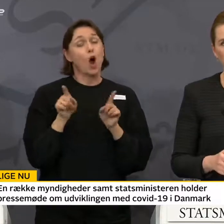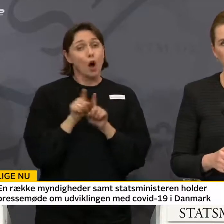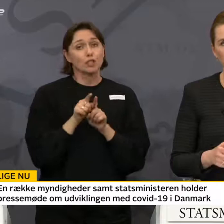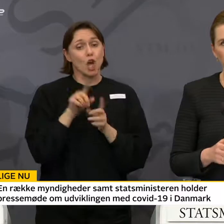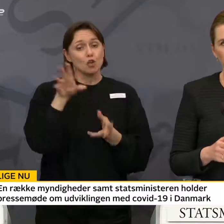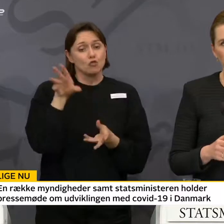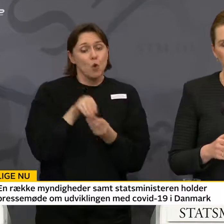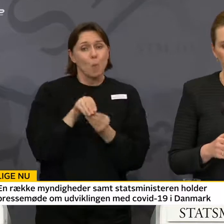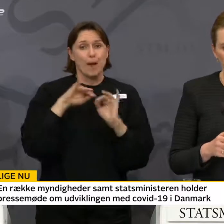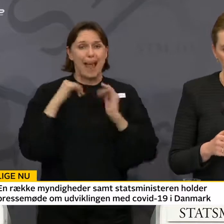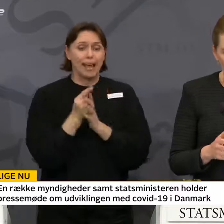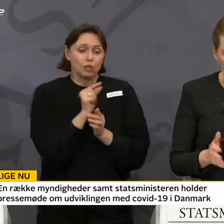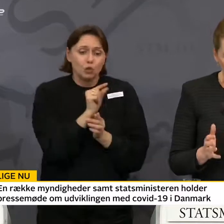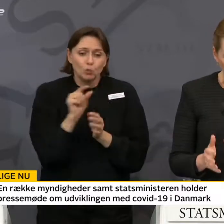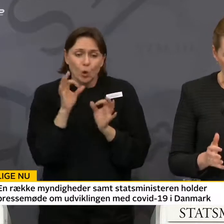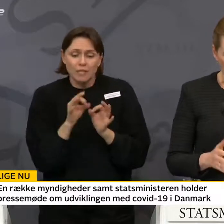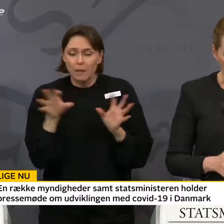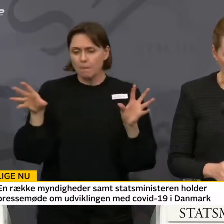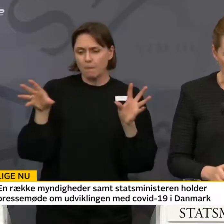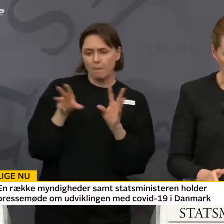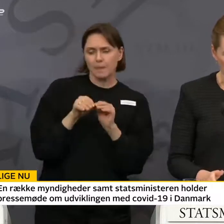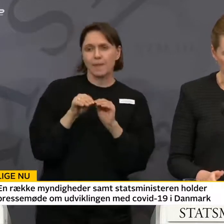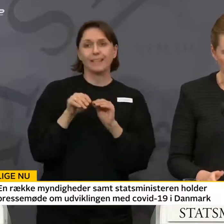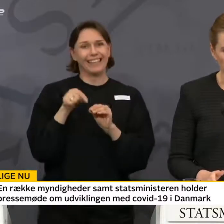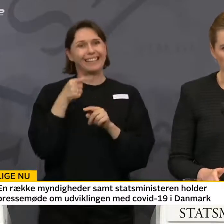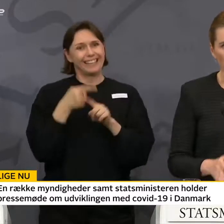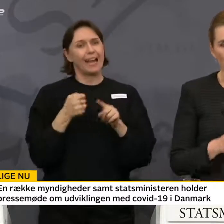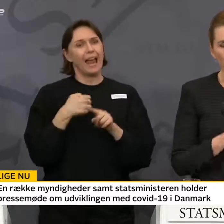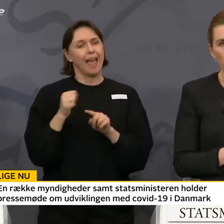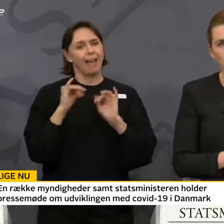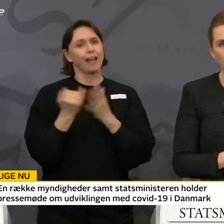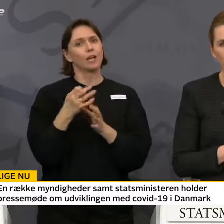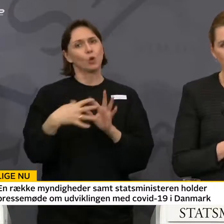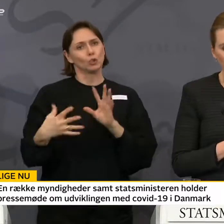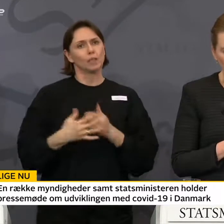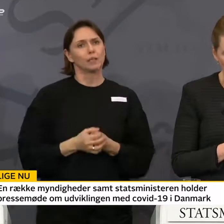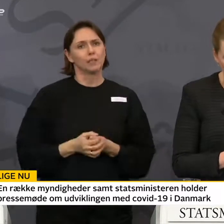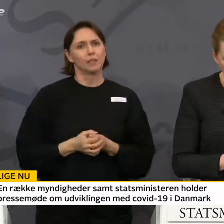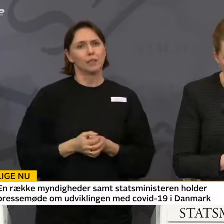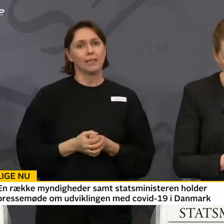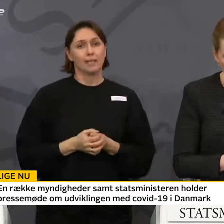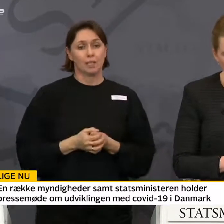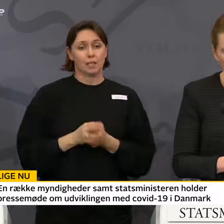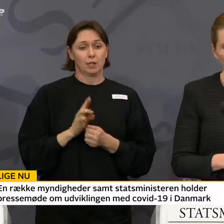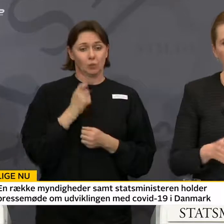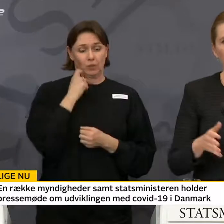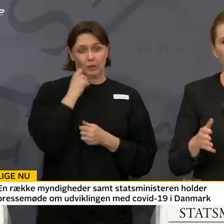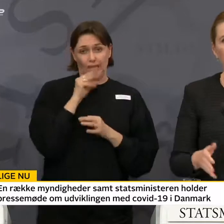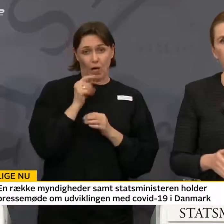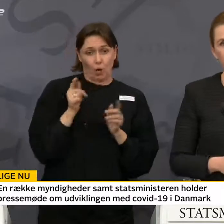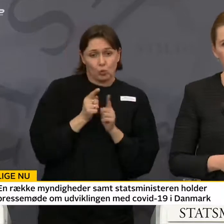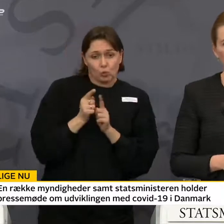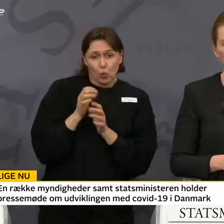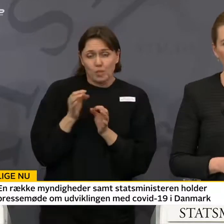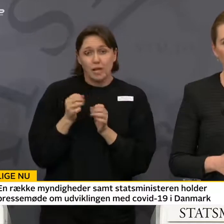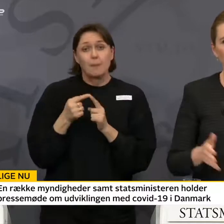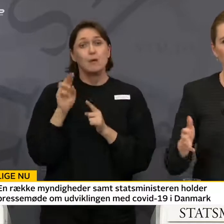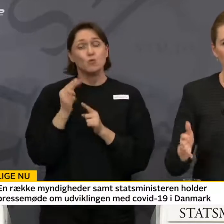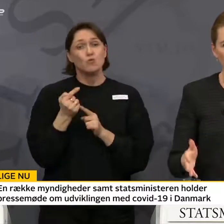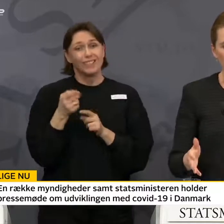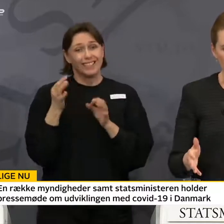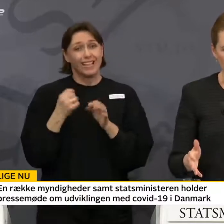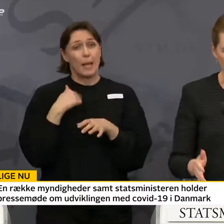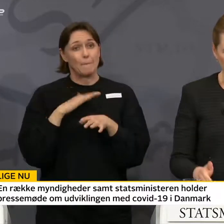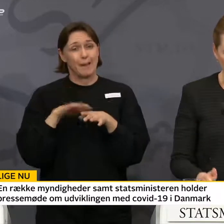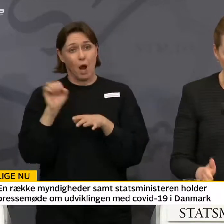ting, der er en del af løsningen. Og nu har jeg talt om nogle af de små ting, det jeg beder danskerne om,